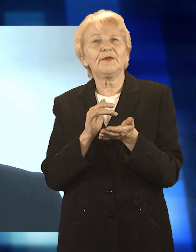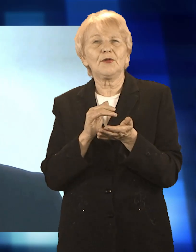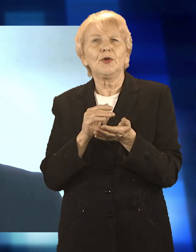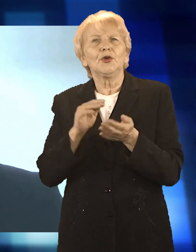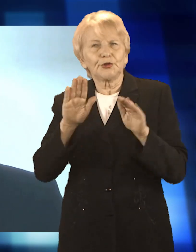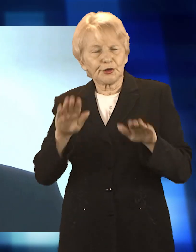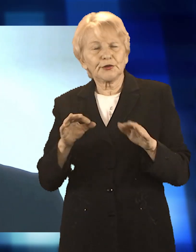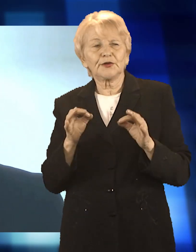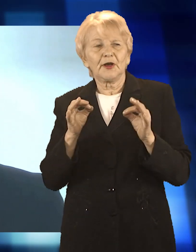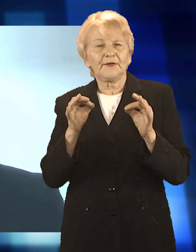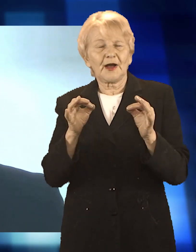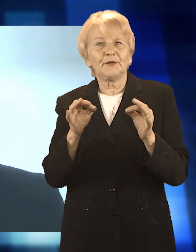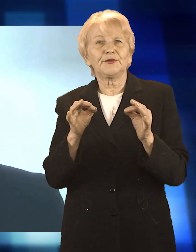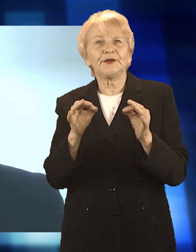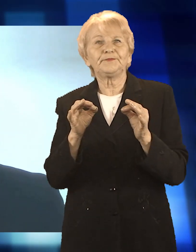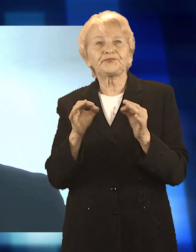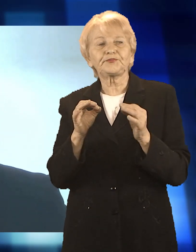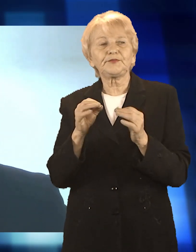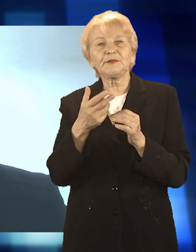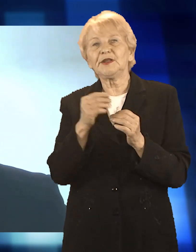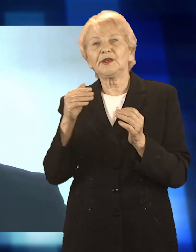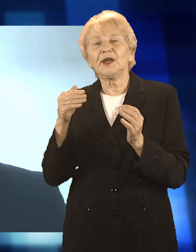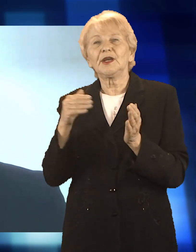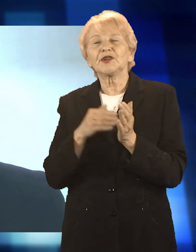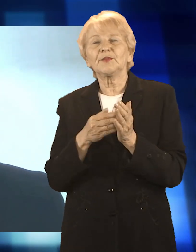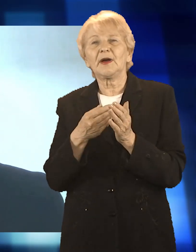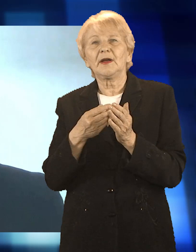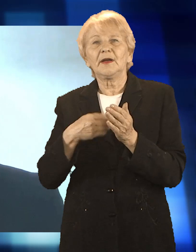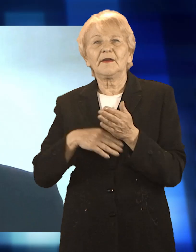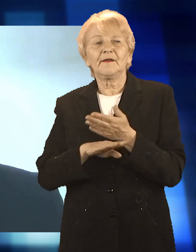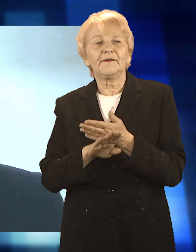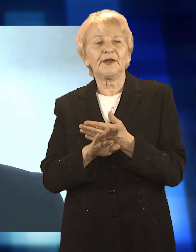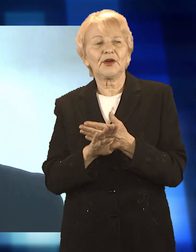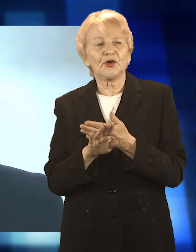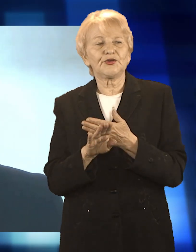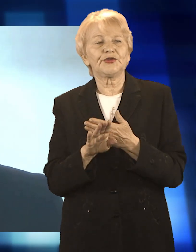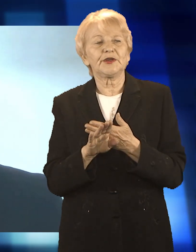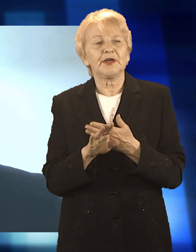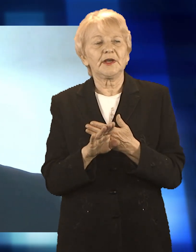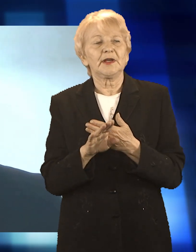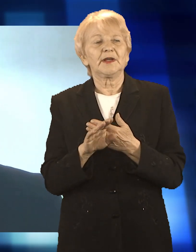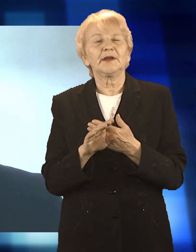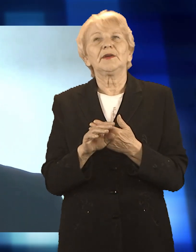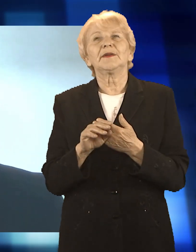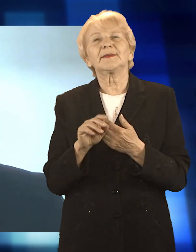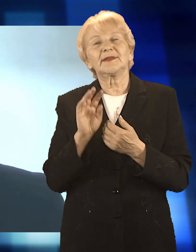pojawiły w strefie, to jest możliwość płacenia kartą i możliwość opłaty